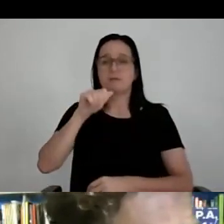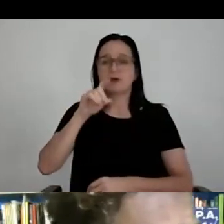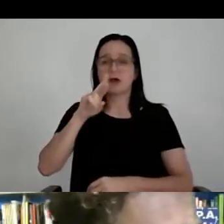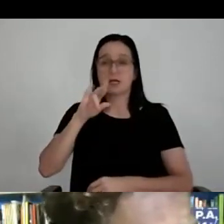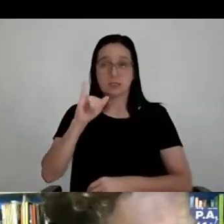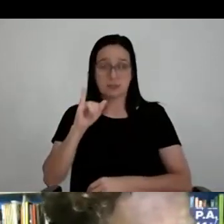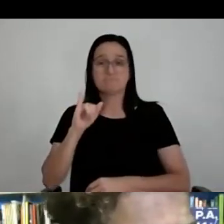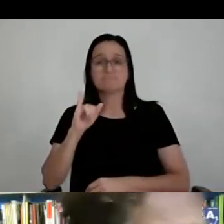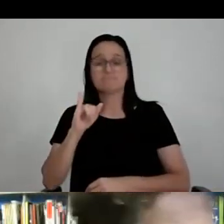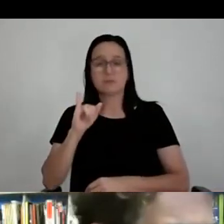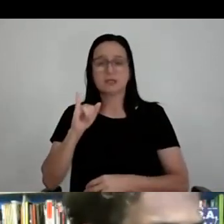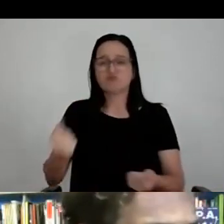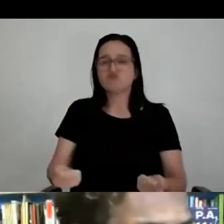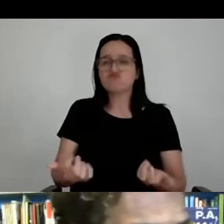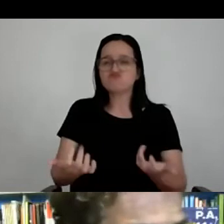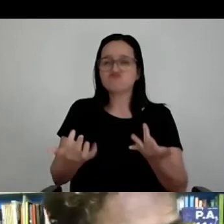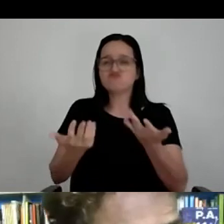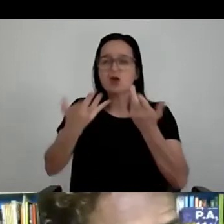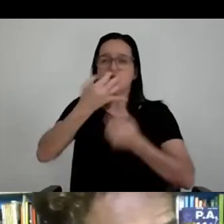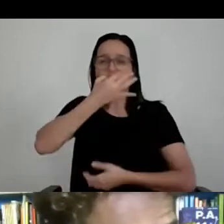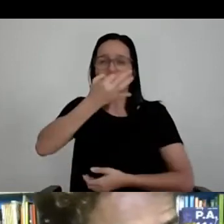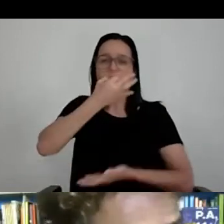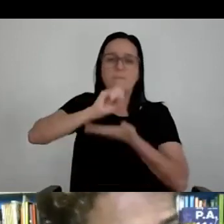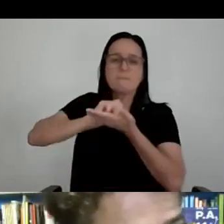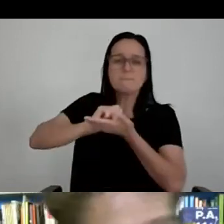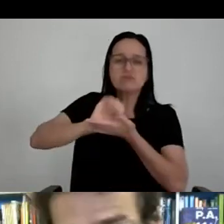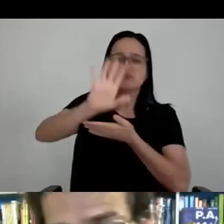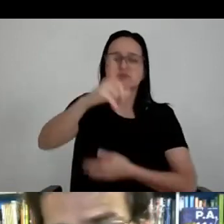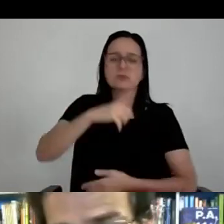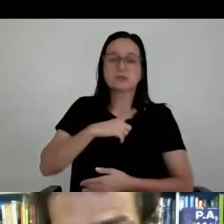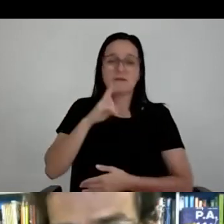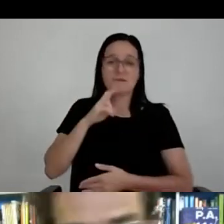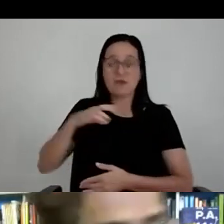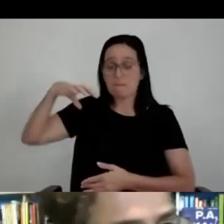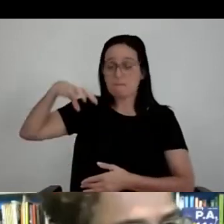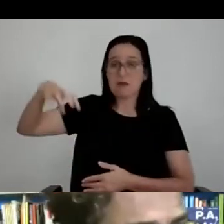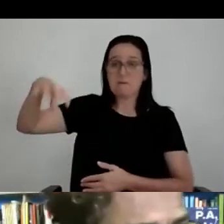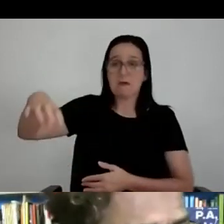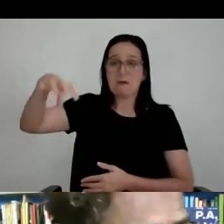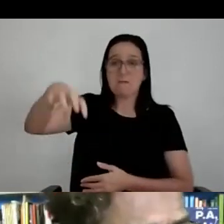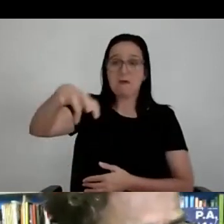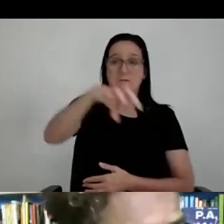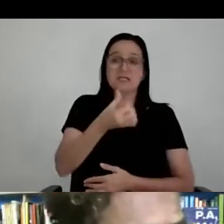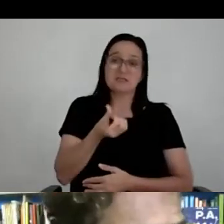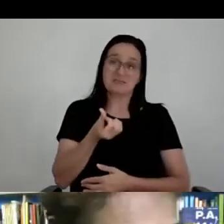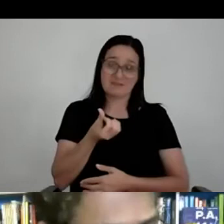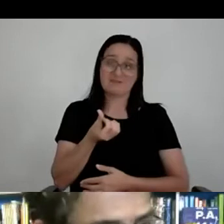Tem a fumaça, o som, telão, projetor. A foto seguinte, você vê que são seis torres, são seis torres de aço.